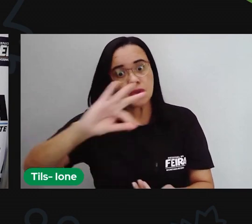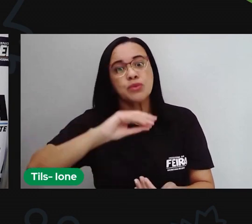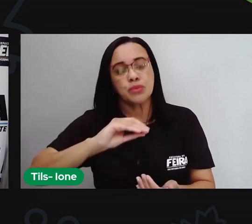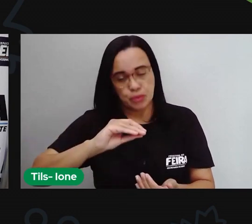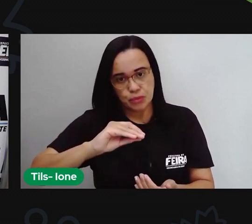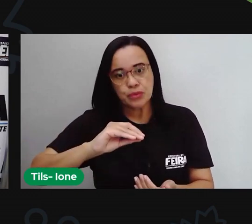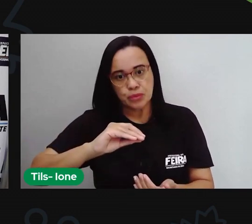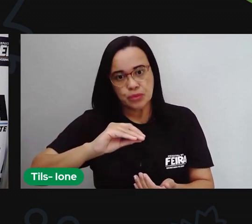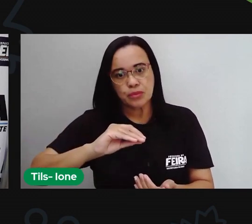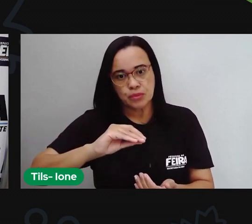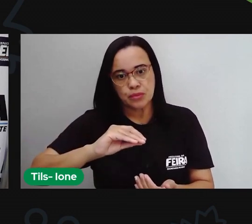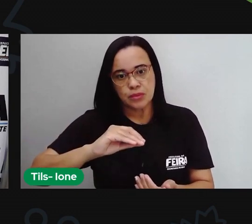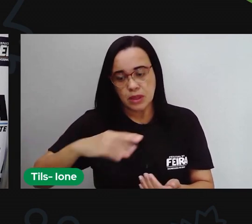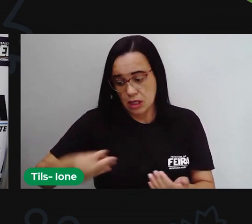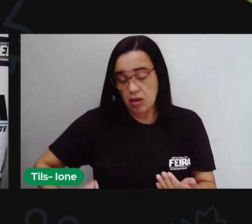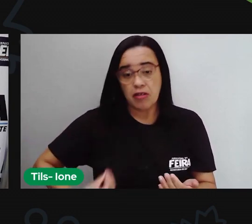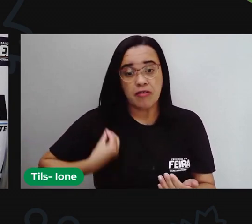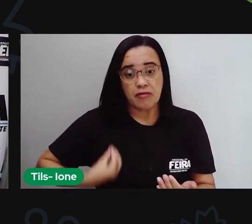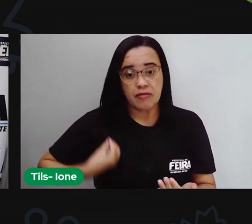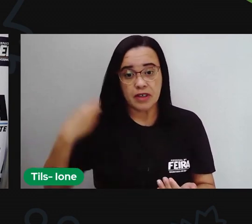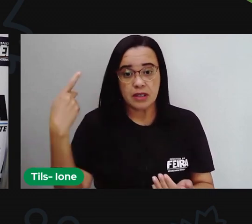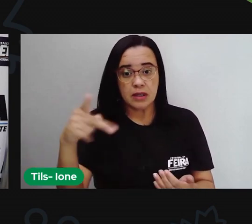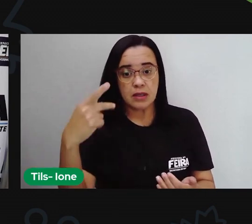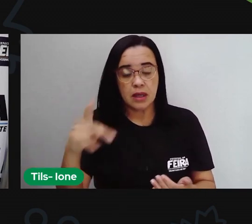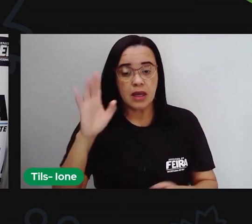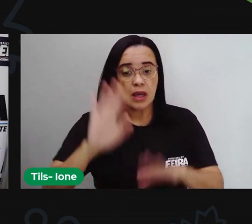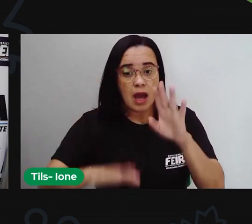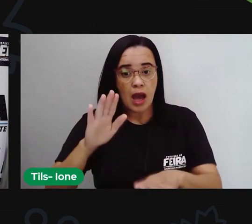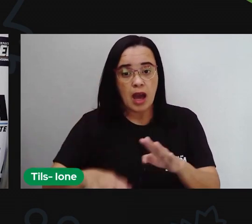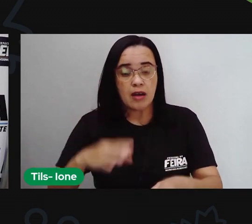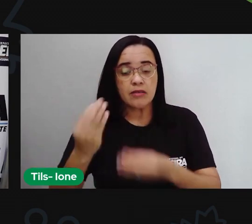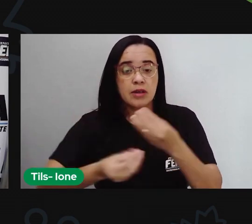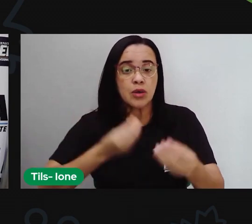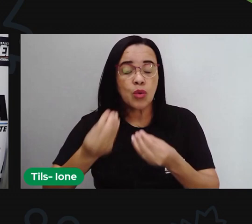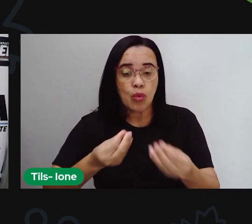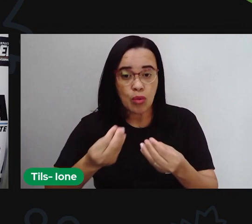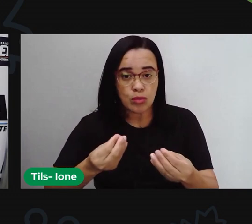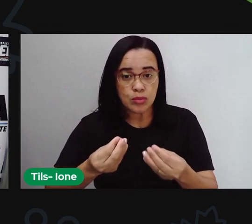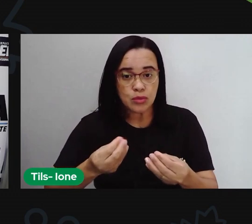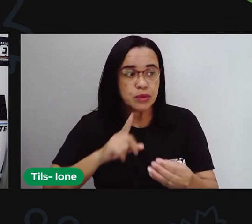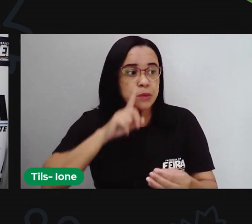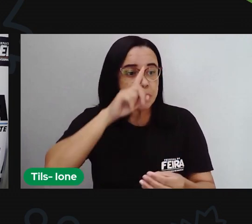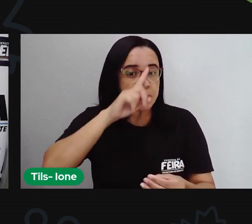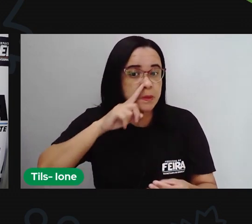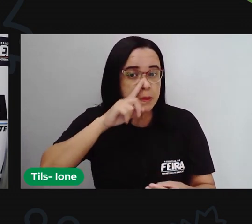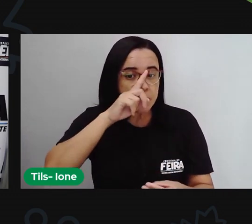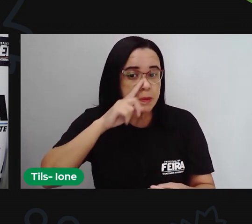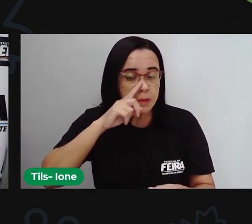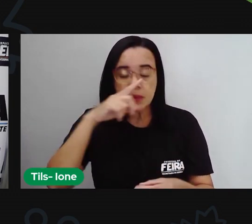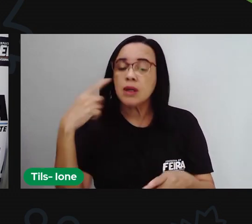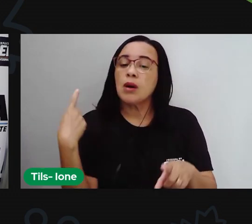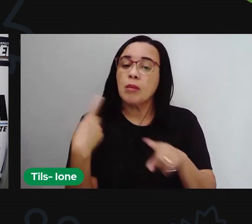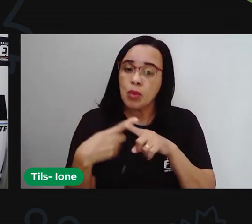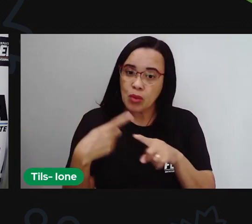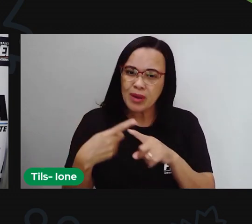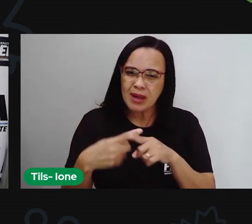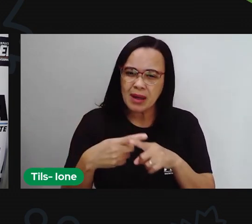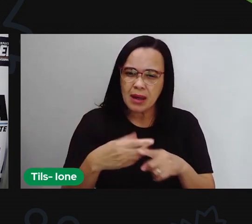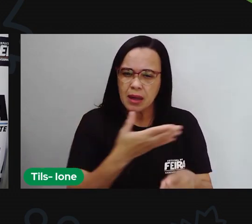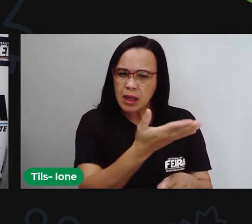vidas erradas e são muitas são variadas né as ações e as influências